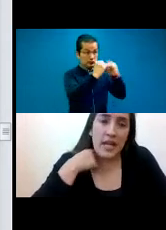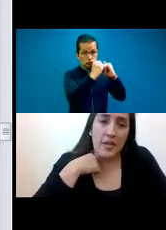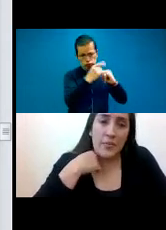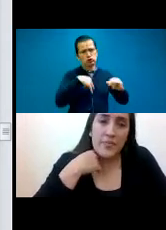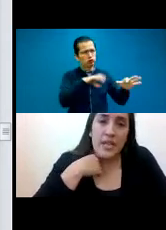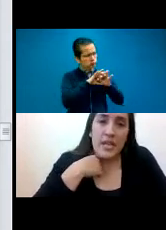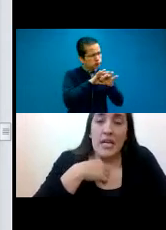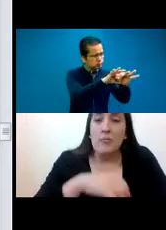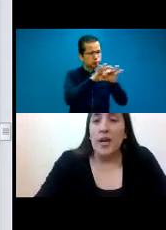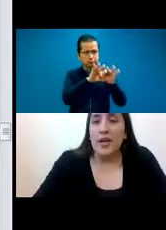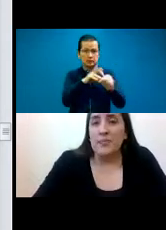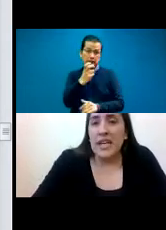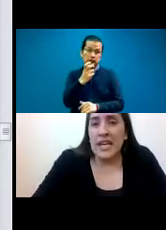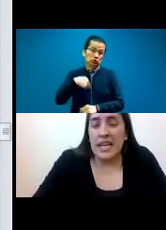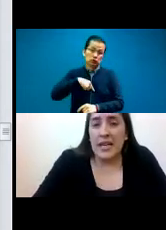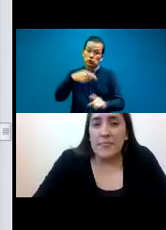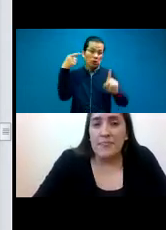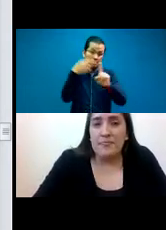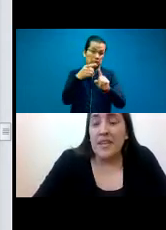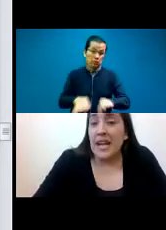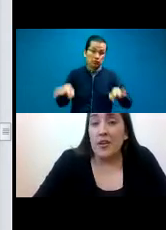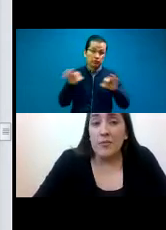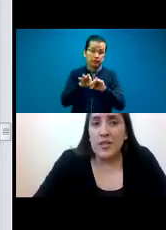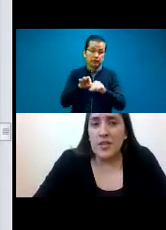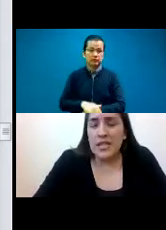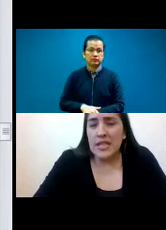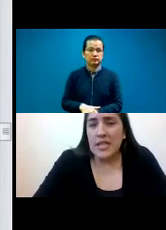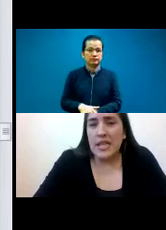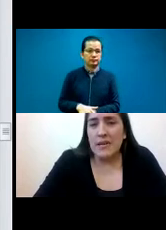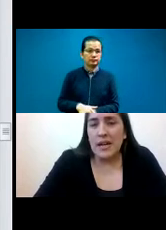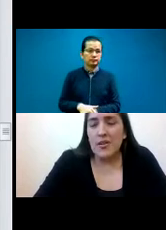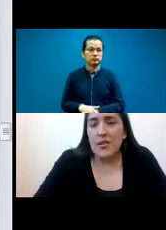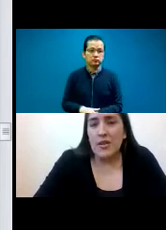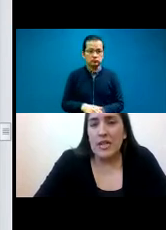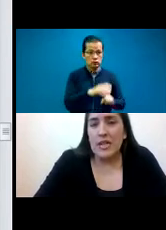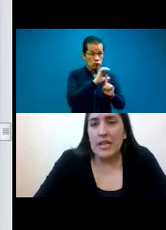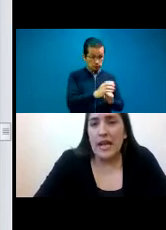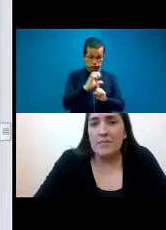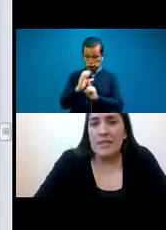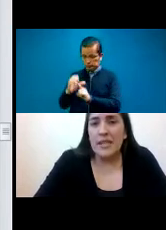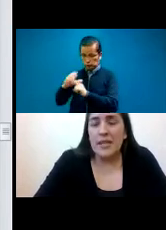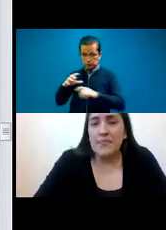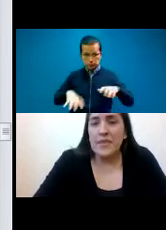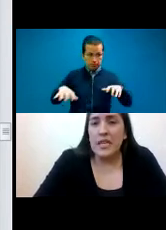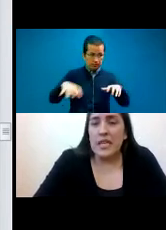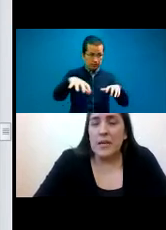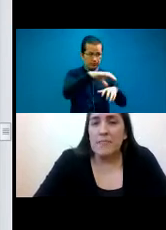de este año. Bueno, desde las comisiones de trabajo realmente,